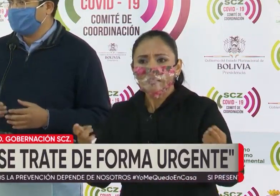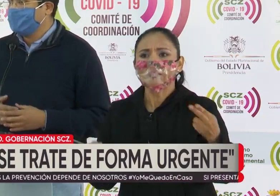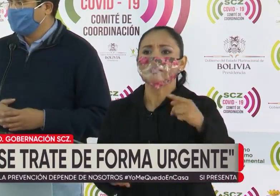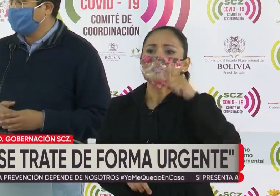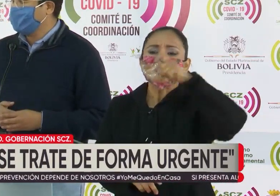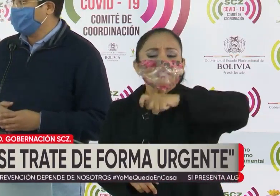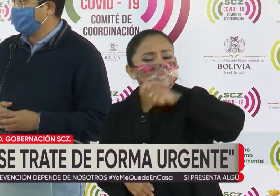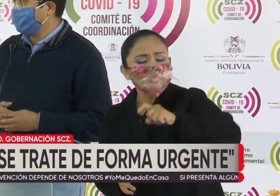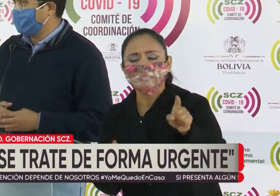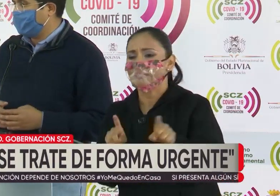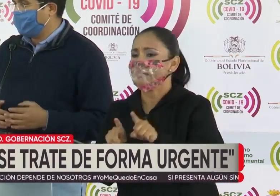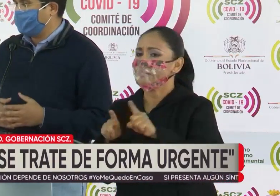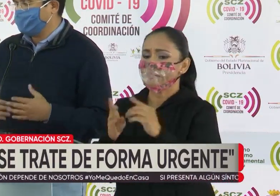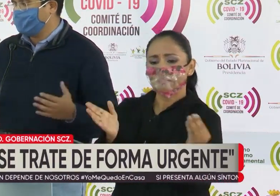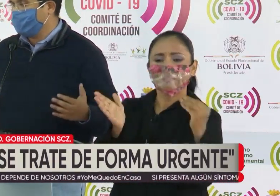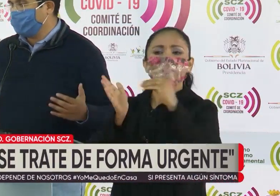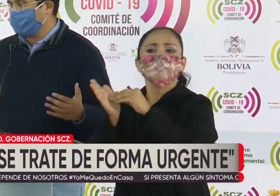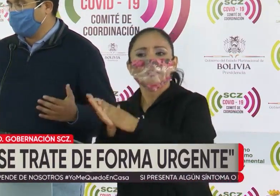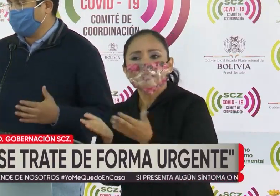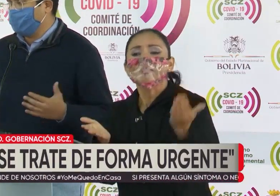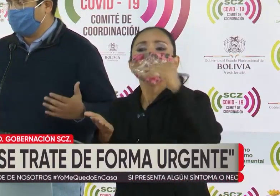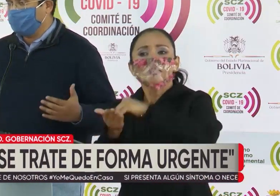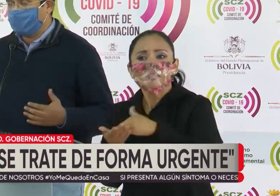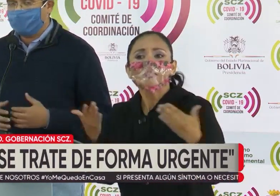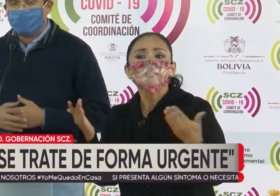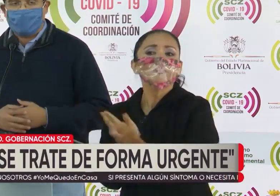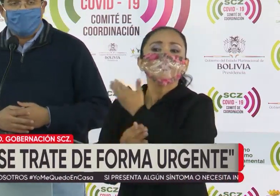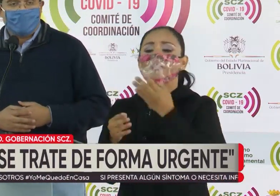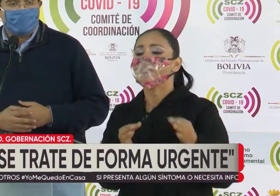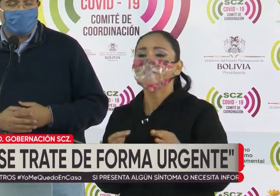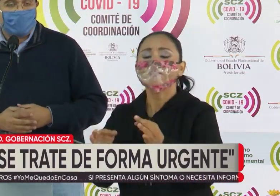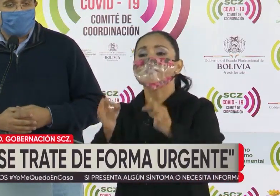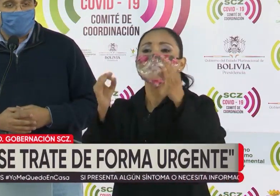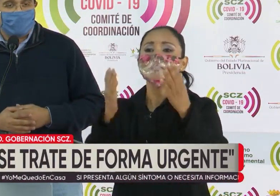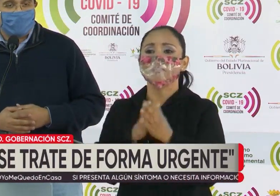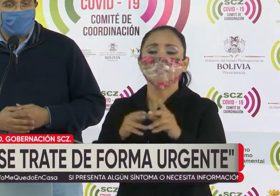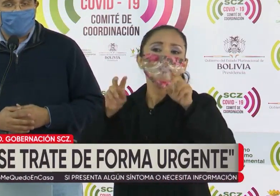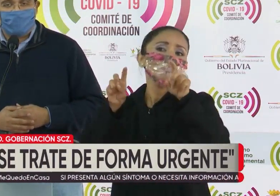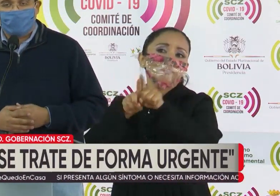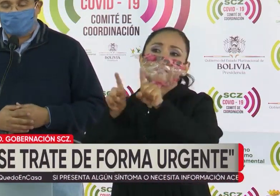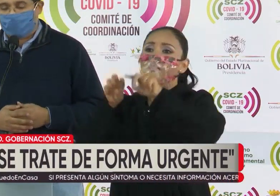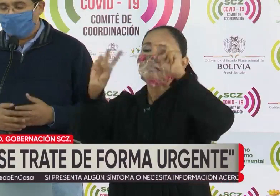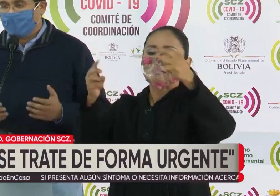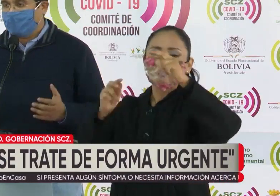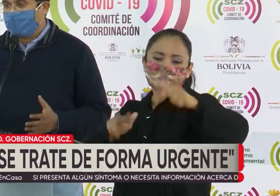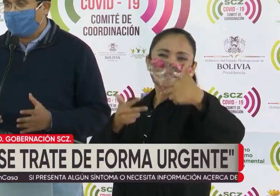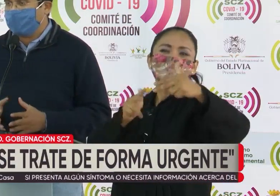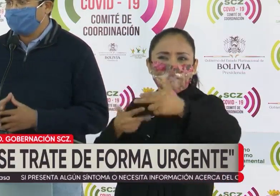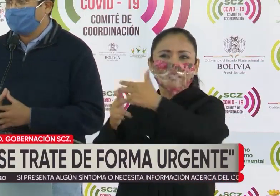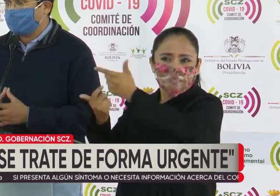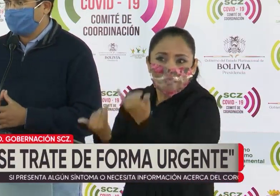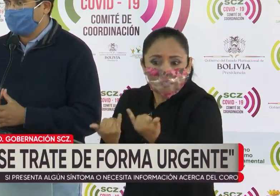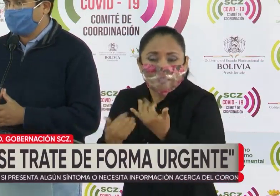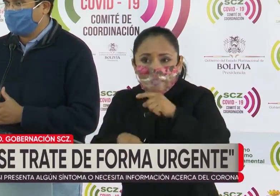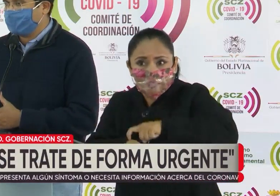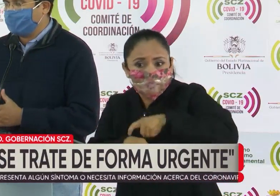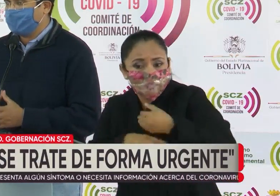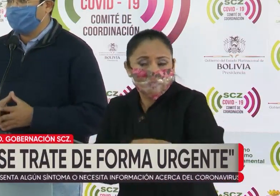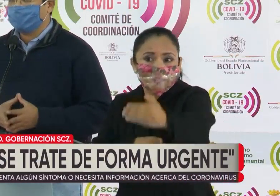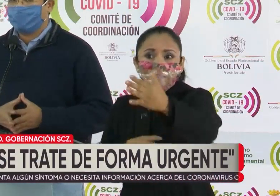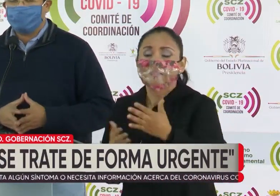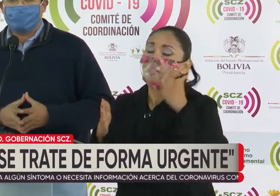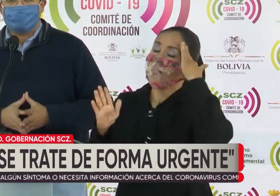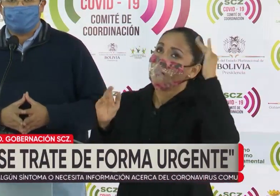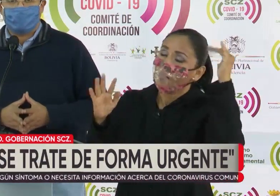necesita también reponer las clases con nuevas modalidades, como es el tema virtual. Ojalá que la